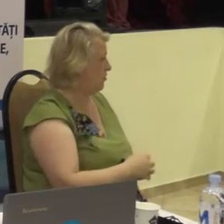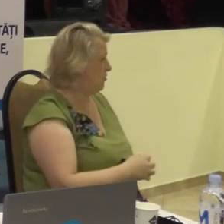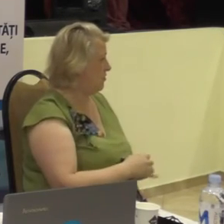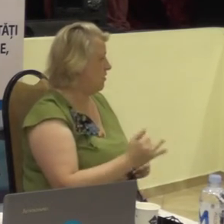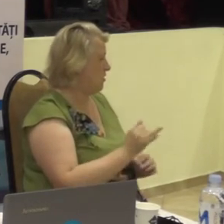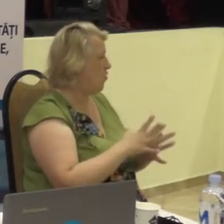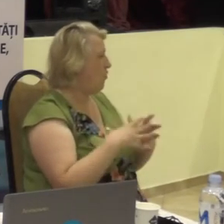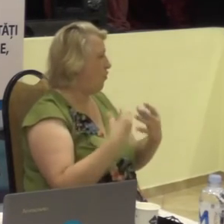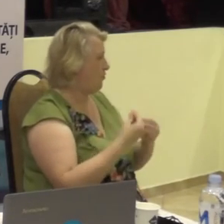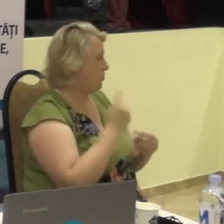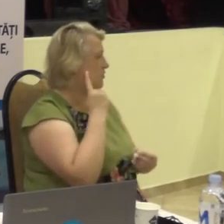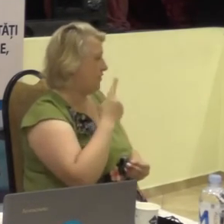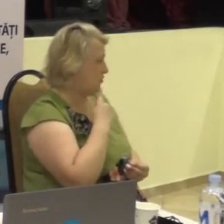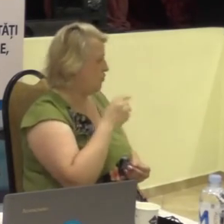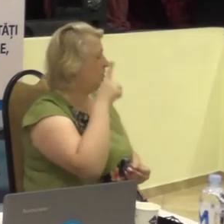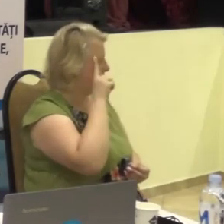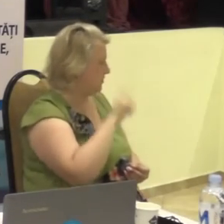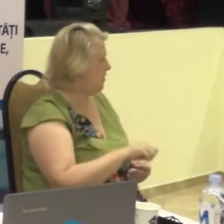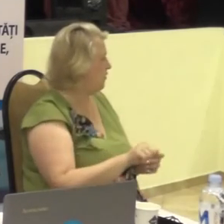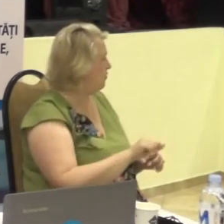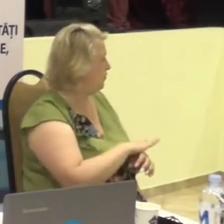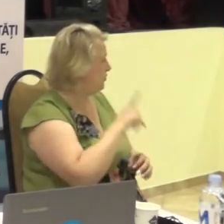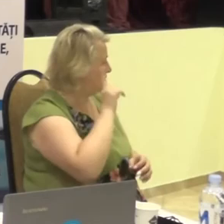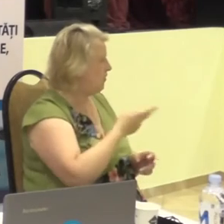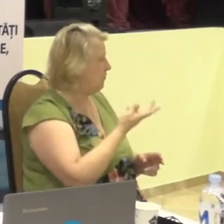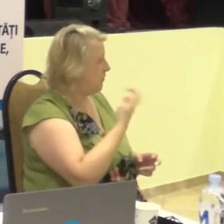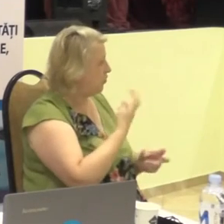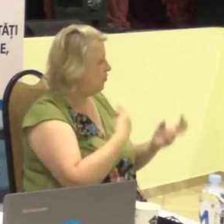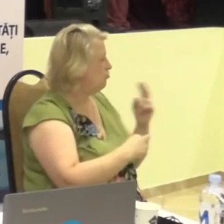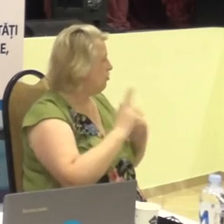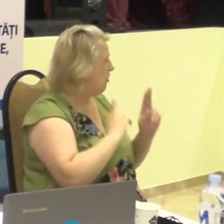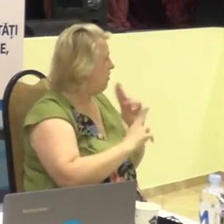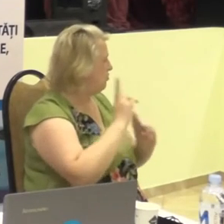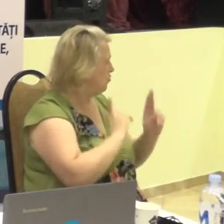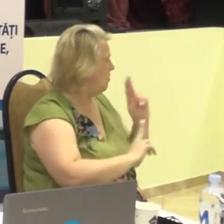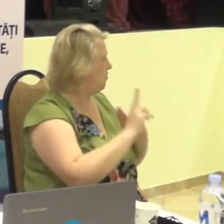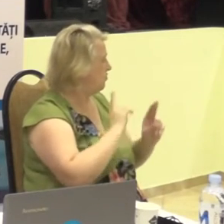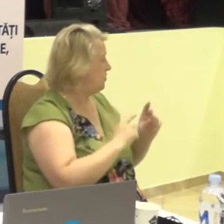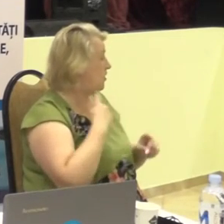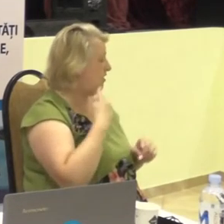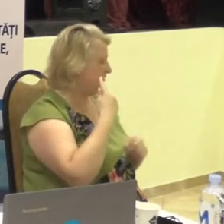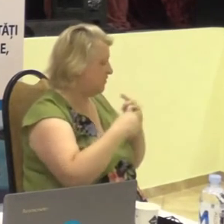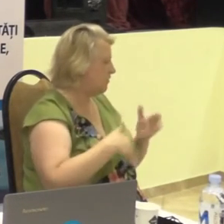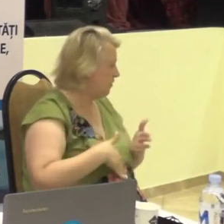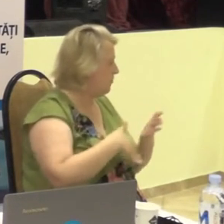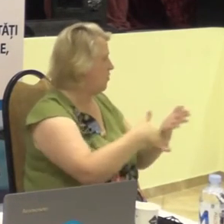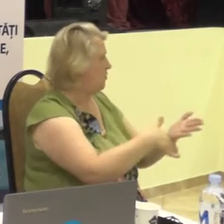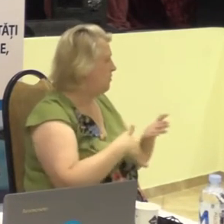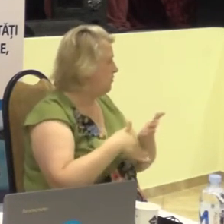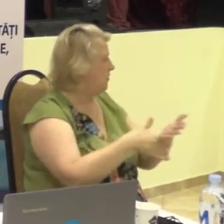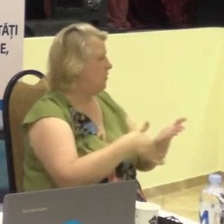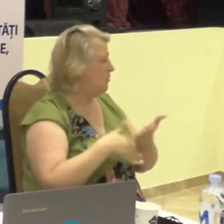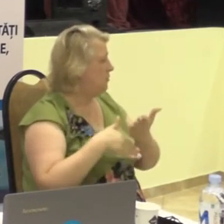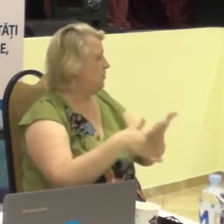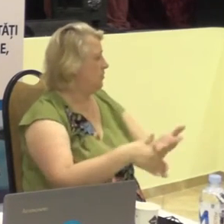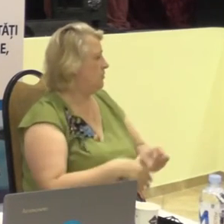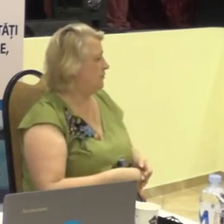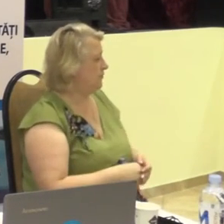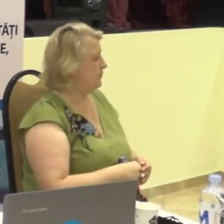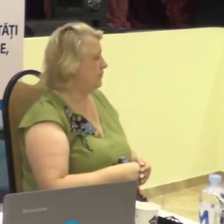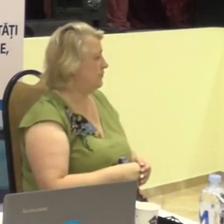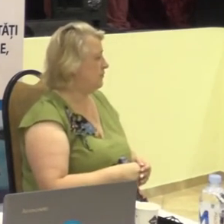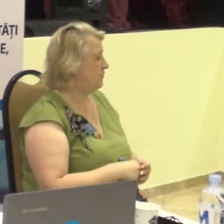asociația surzilor. Care mereu le vine în susținere, mereu îi